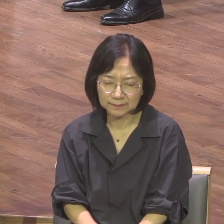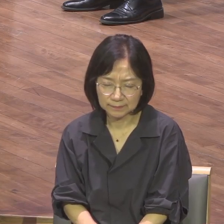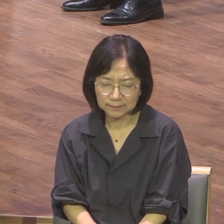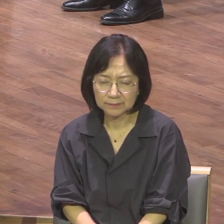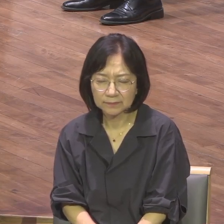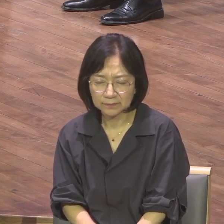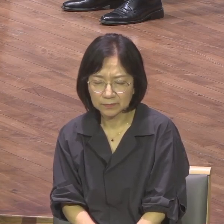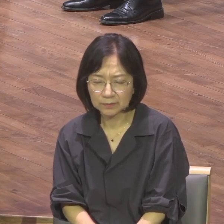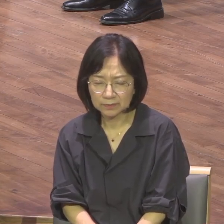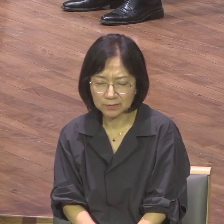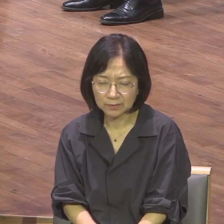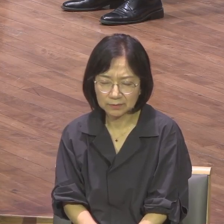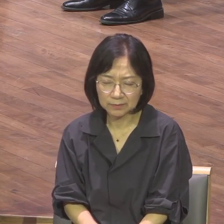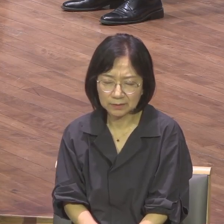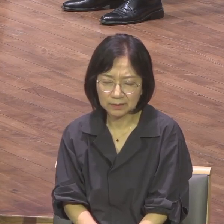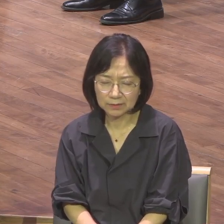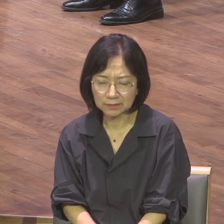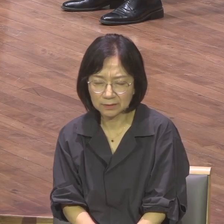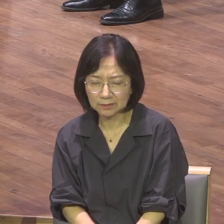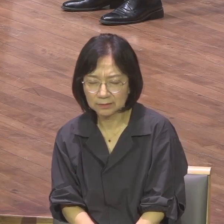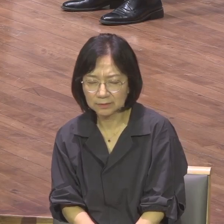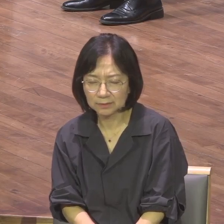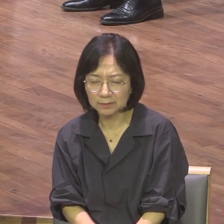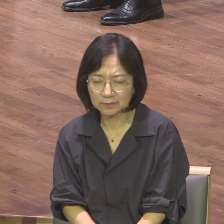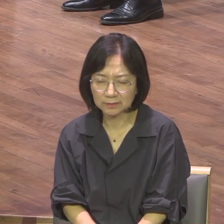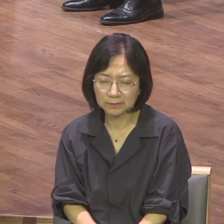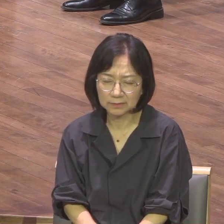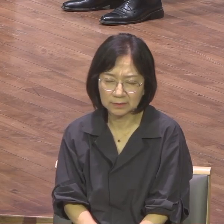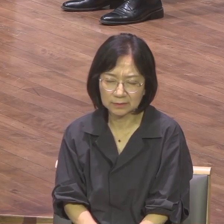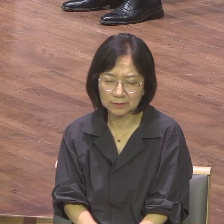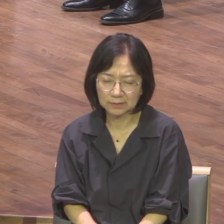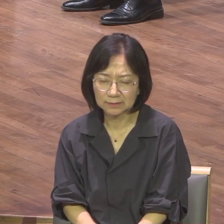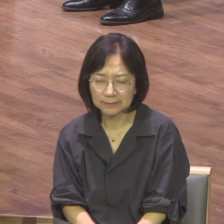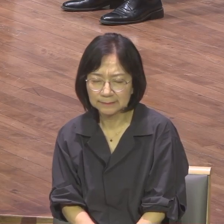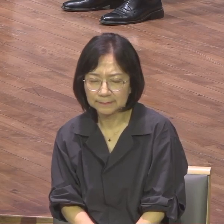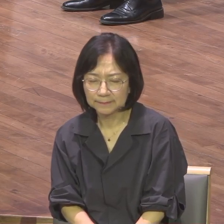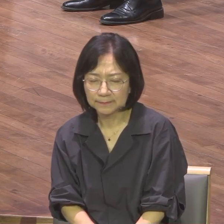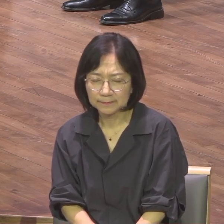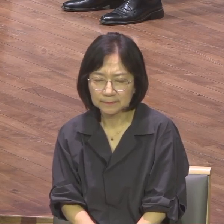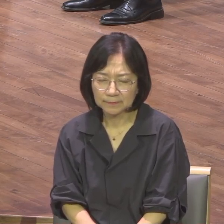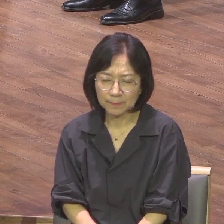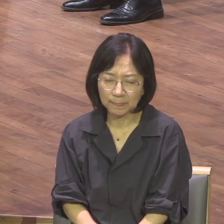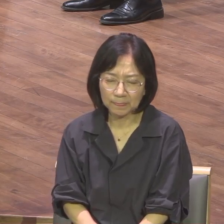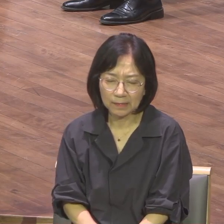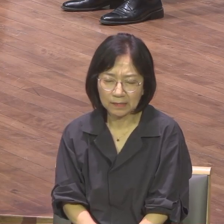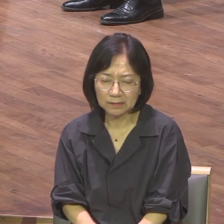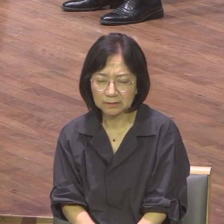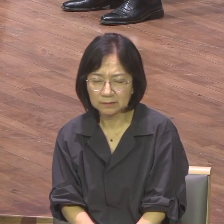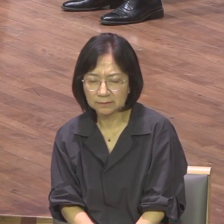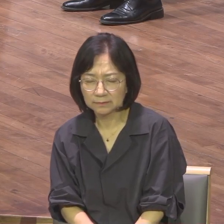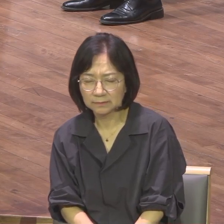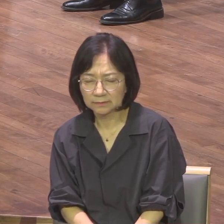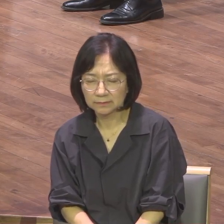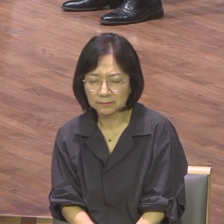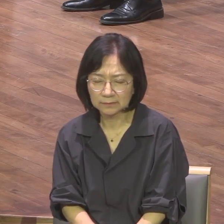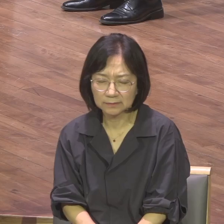초월하고 뛰어내볼 수 있도록 하나님 이밤에 성령으로 역사하여 주시옵소서 그래서 24년 약속하신 영육간에 모든